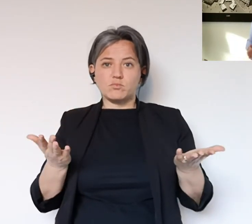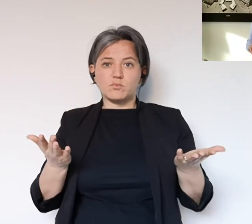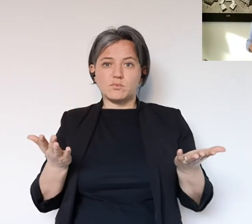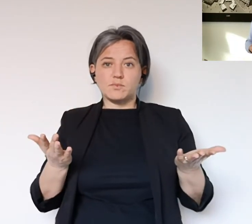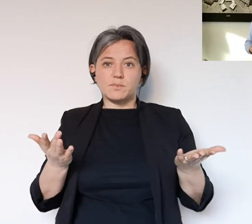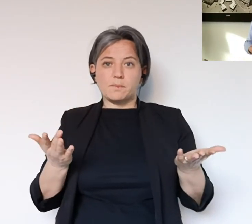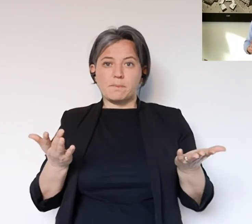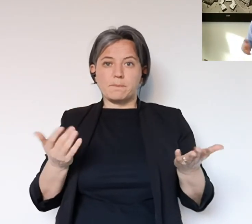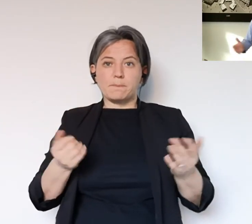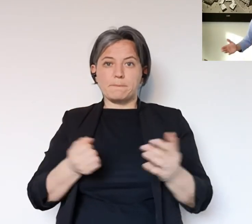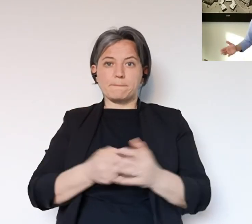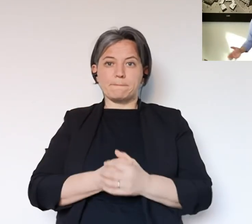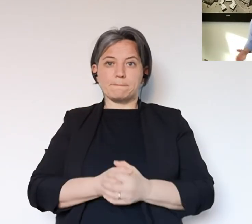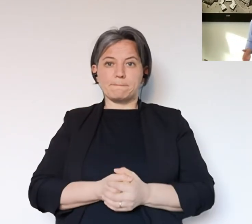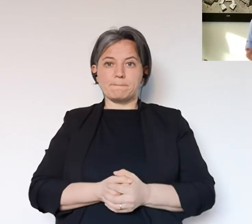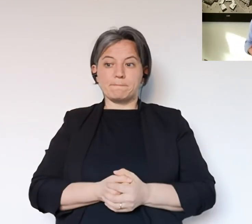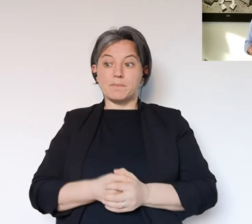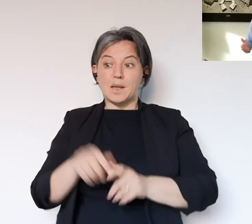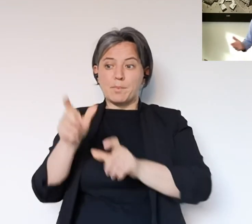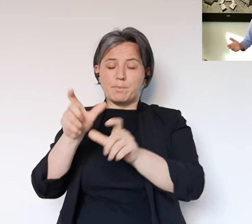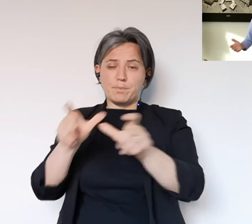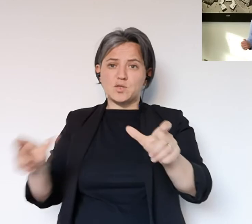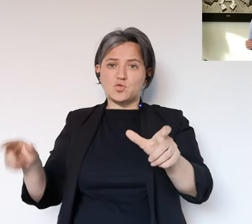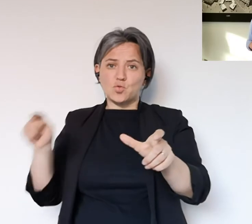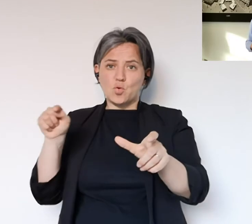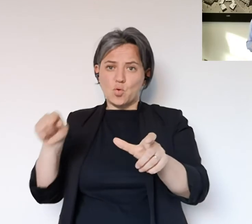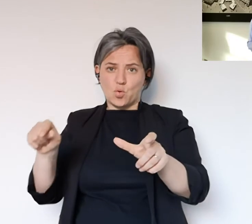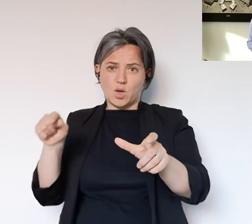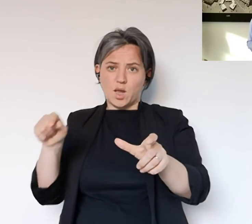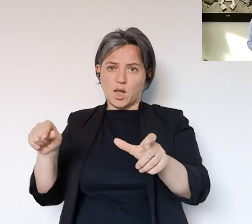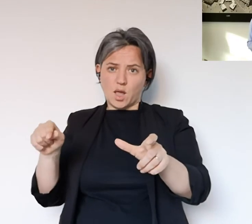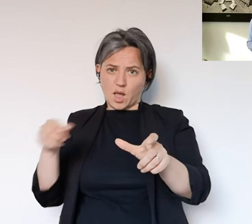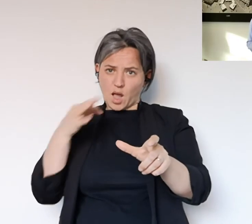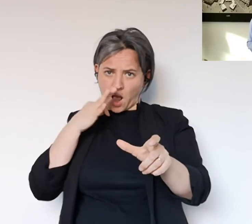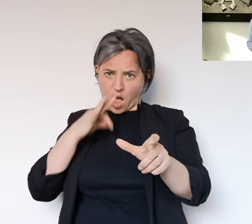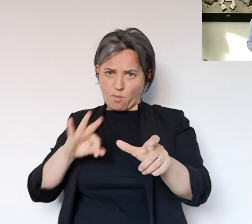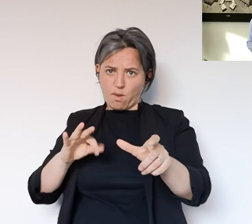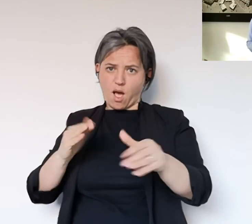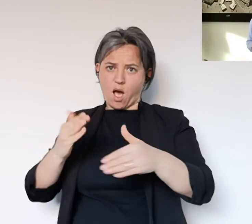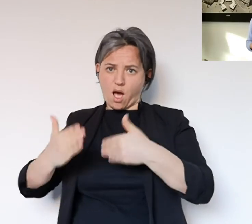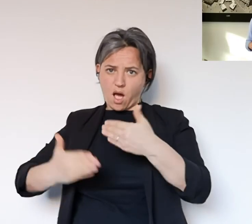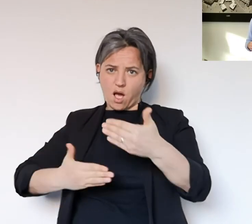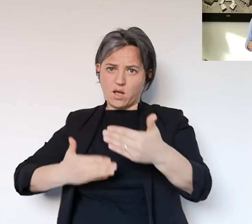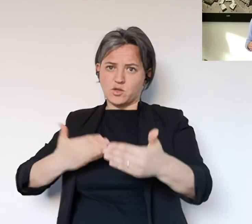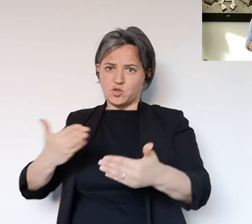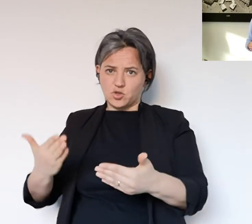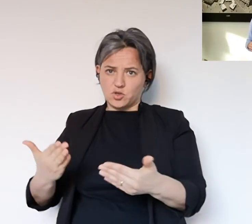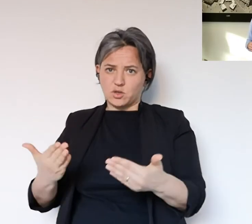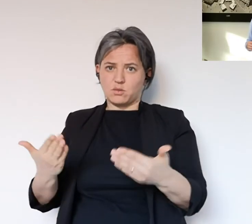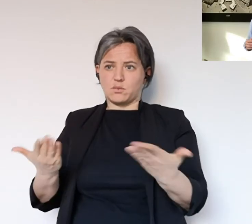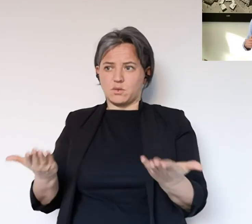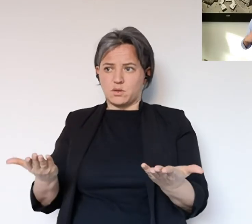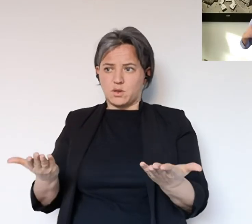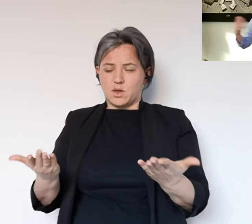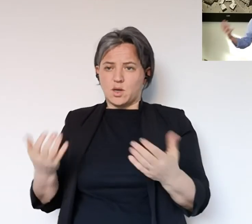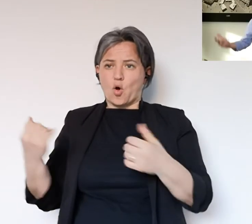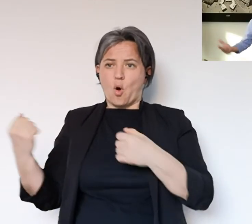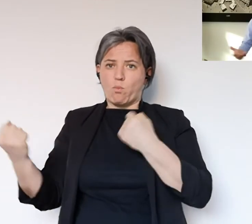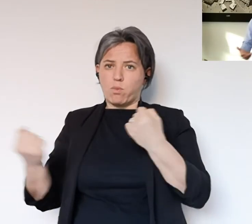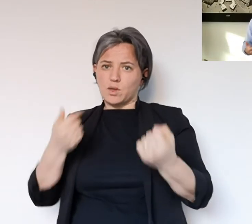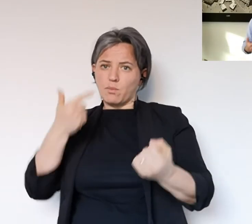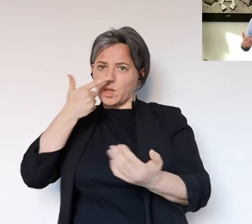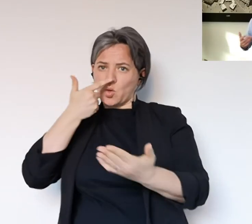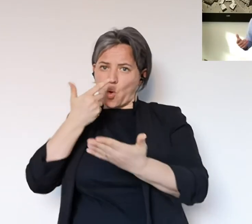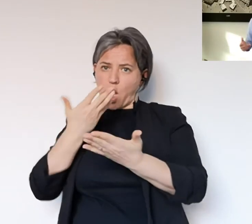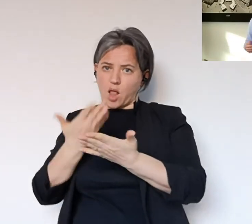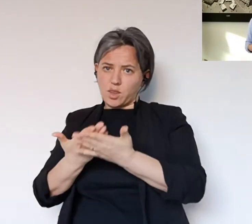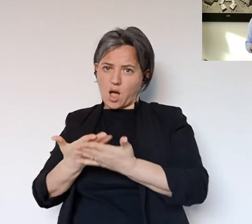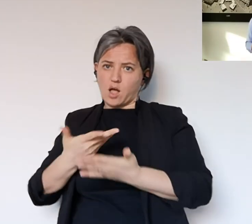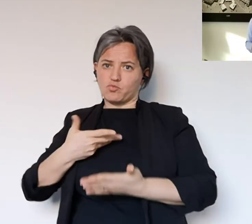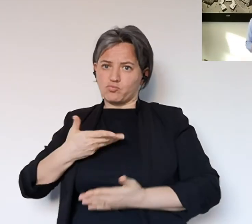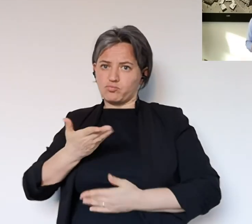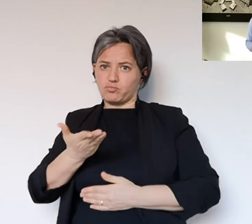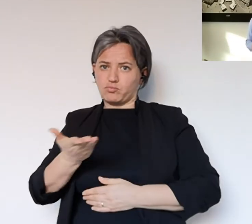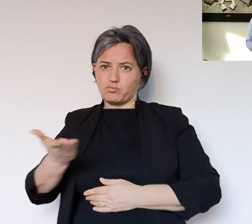ritorni anche positivi dal punto di vista della capacità sociale di